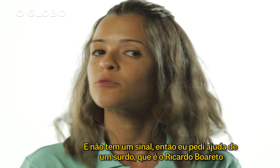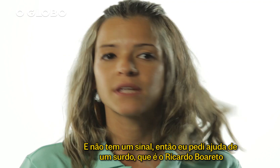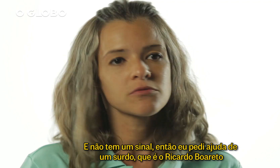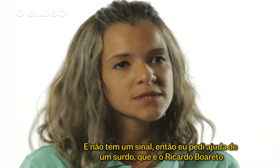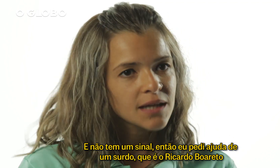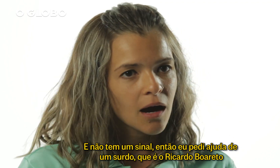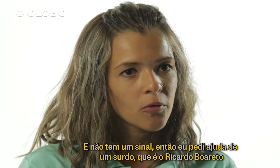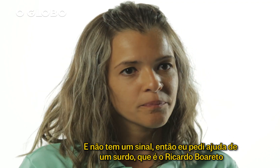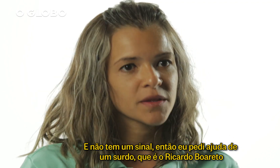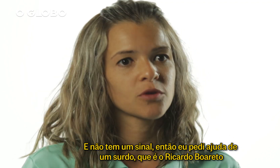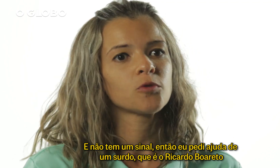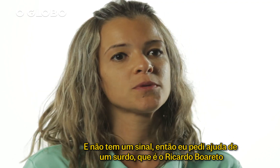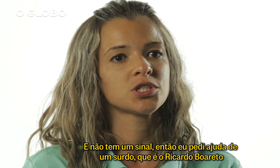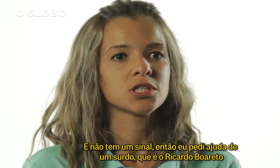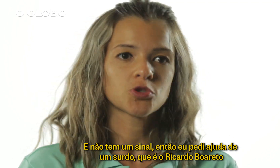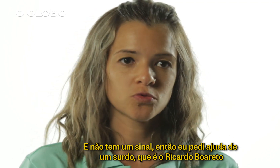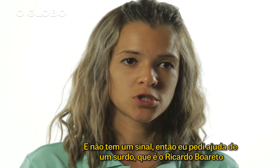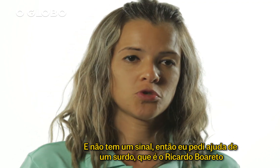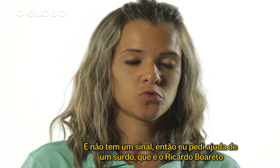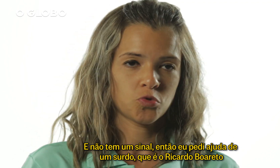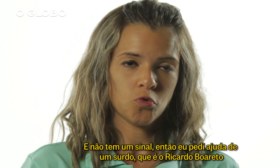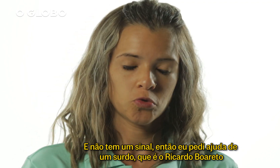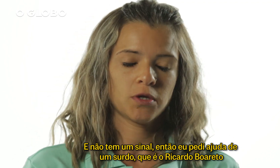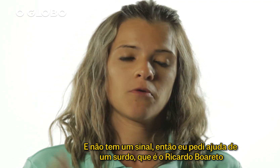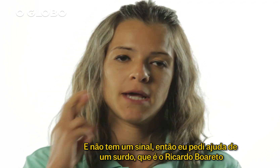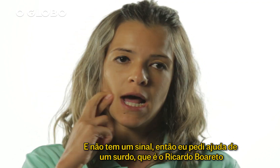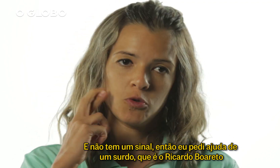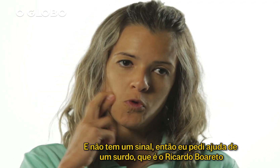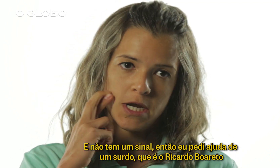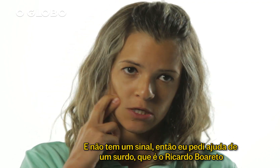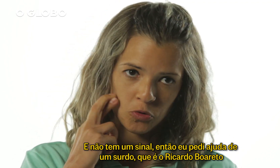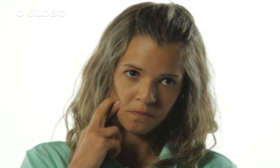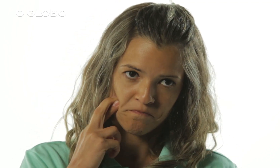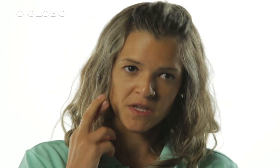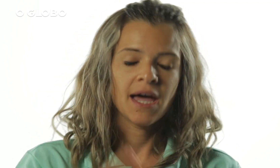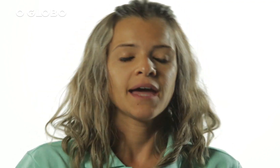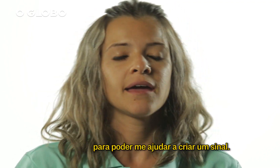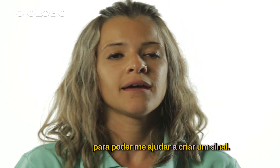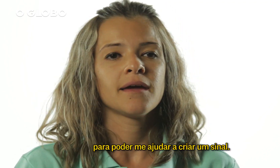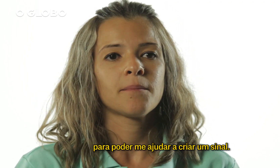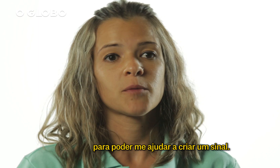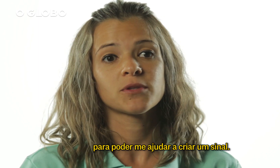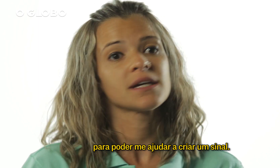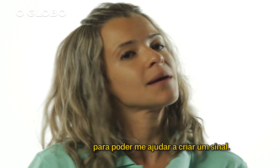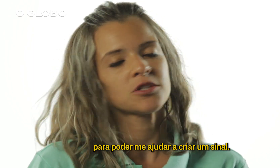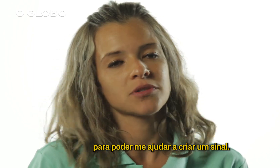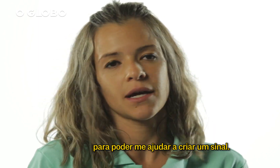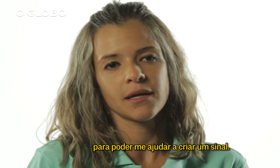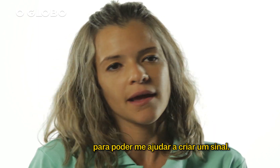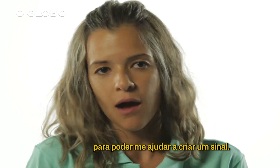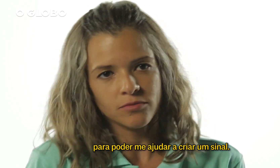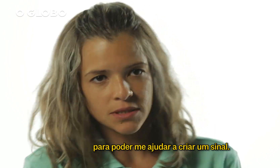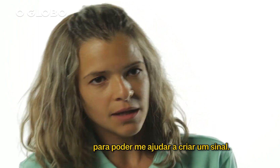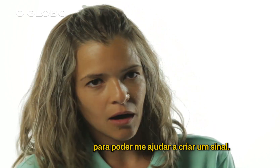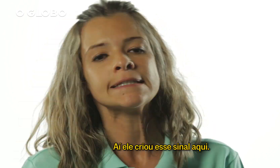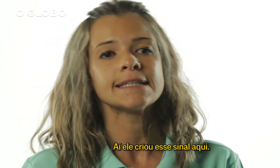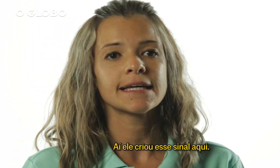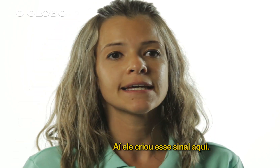não tem um sinal. Então, eu pedi a ajuda de um surdo, que é o Ricardo Boaretto, para poder me ajudar a criar um sinal. E aí,